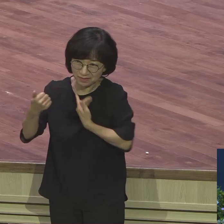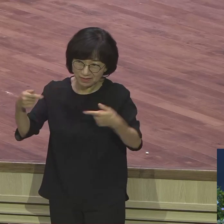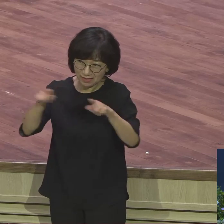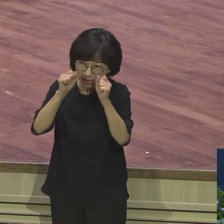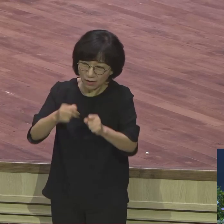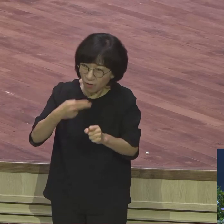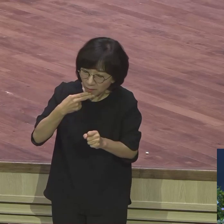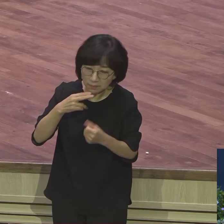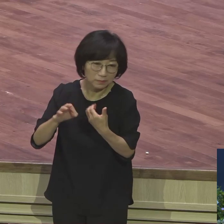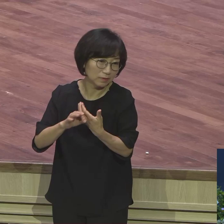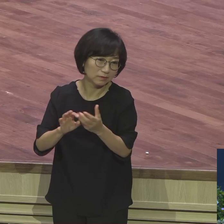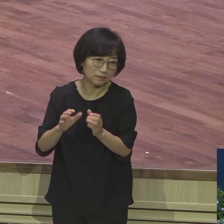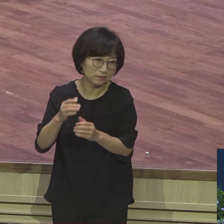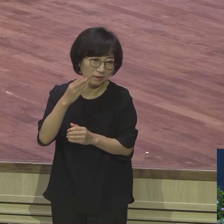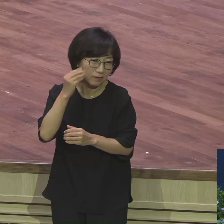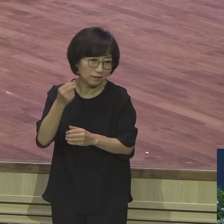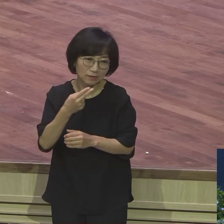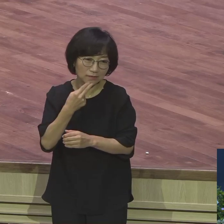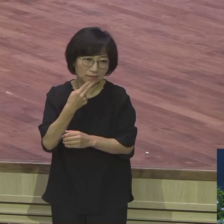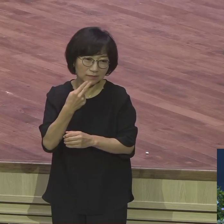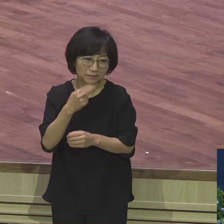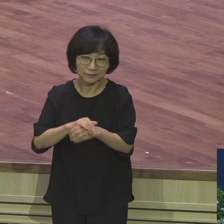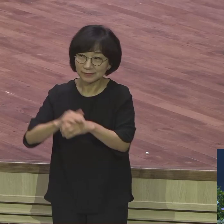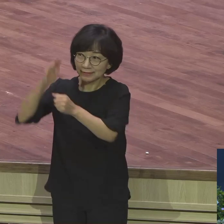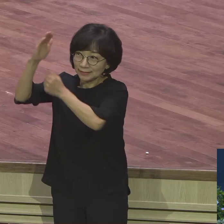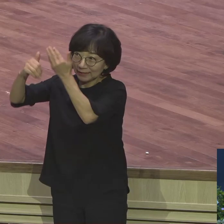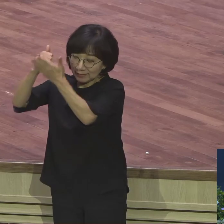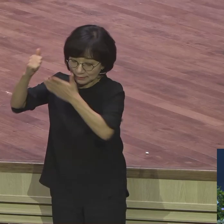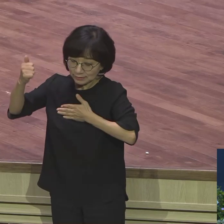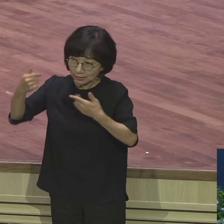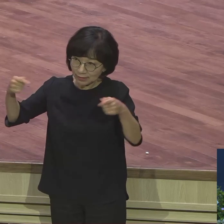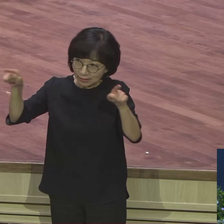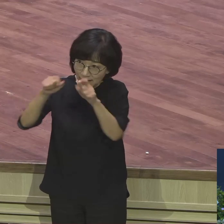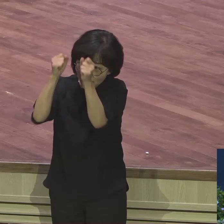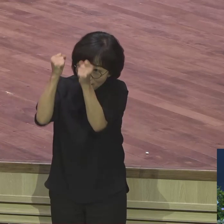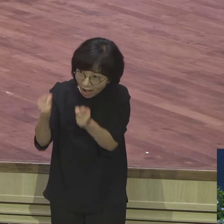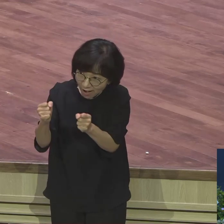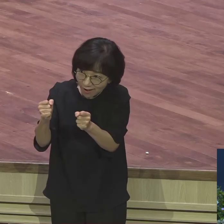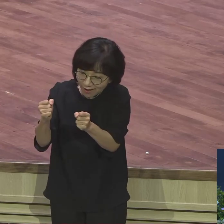하나님이 나와 함께 하시냐 안 하시냐 이게 문제라는 거예요 지금